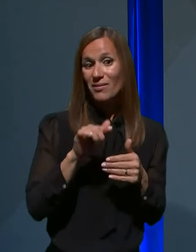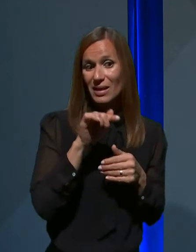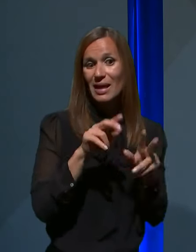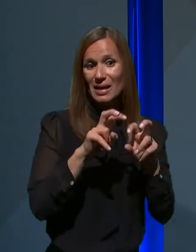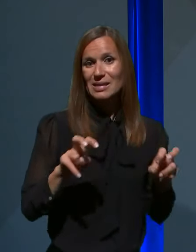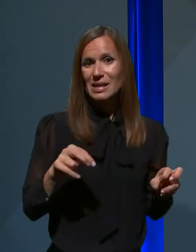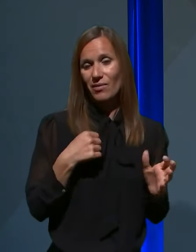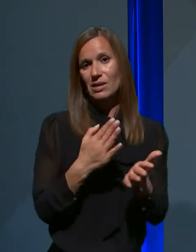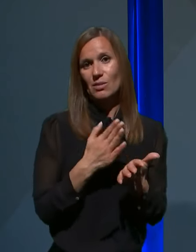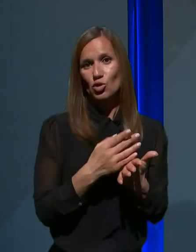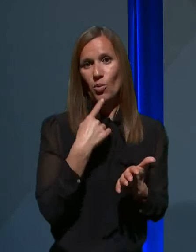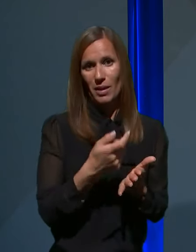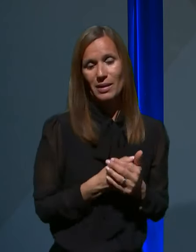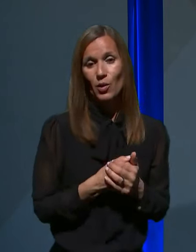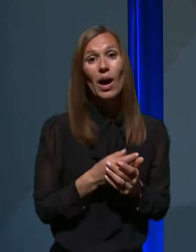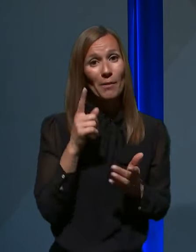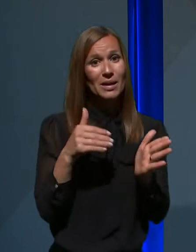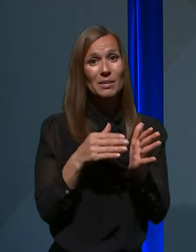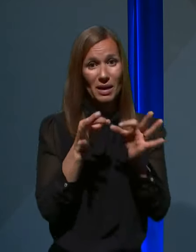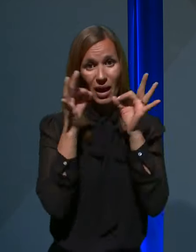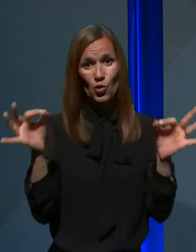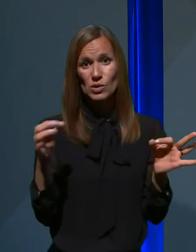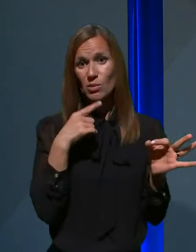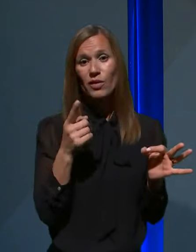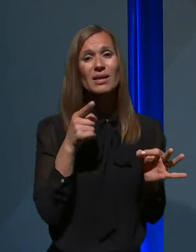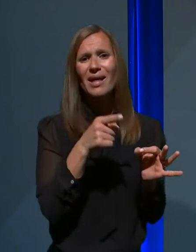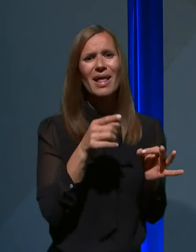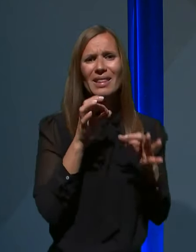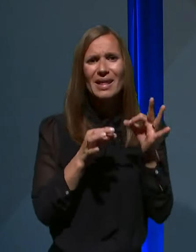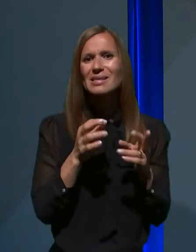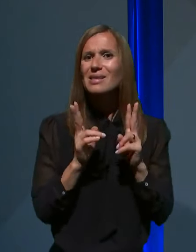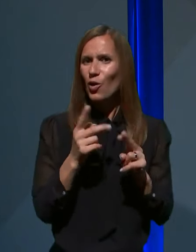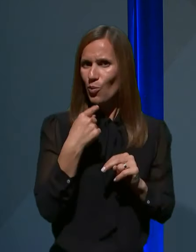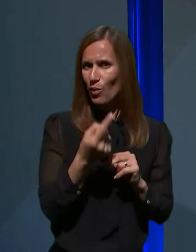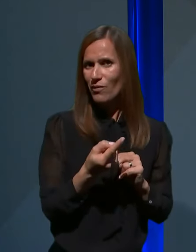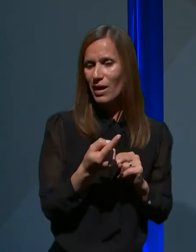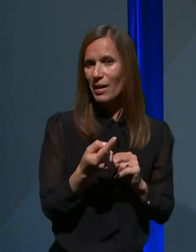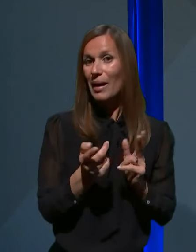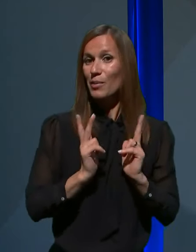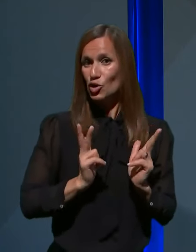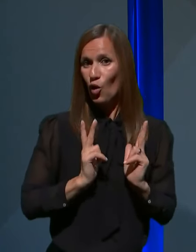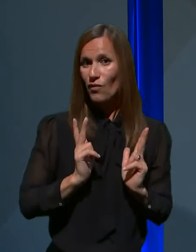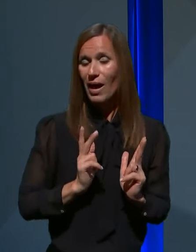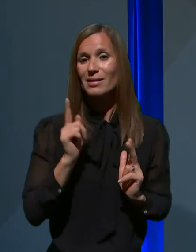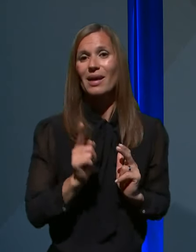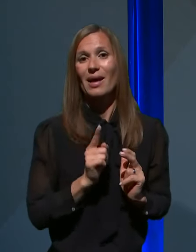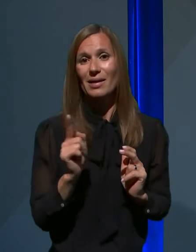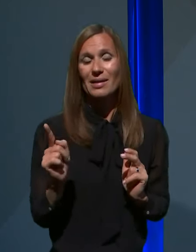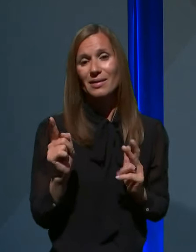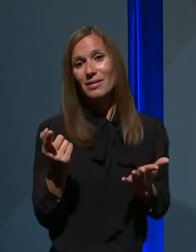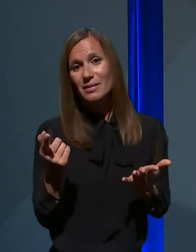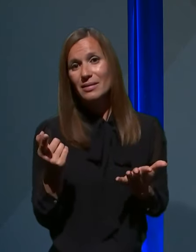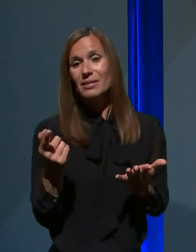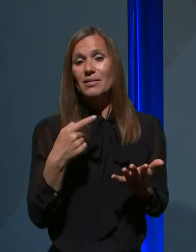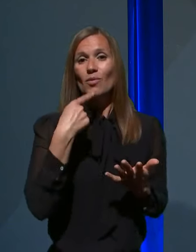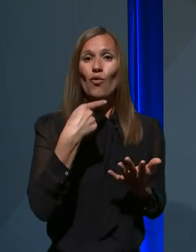sem jo omenil. Treba je pa javnosti povedati, kaj nam tak test lahko pove. Namreč pričakovanja in namigovanja v